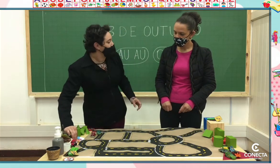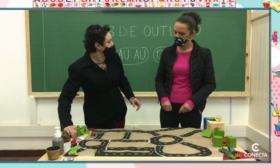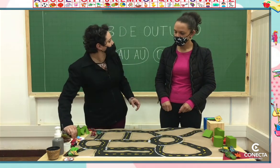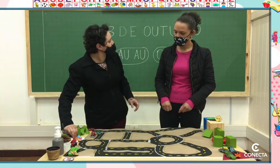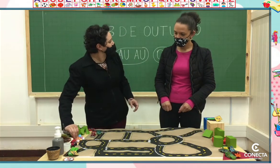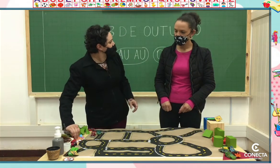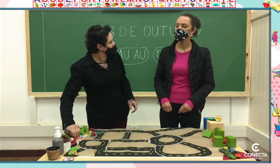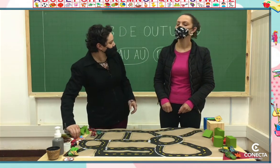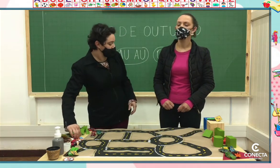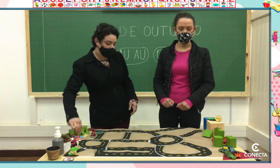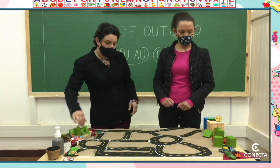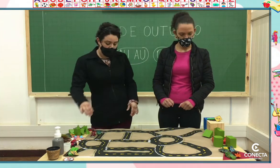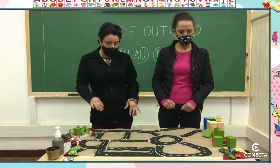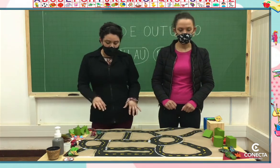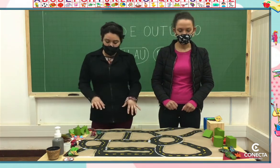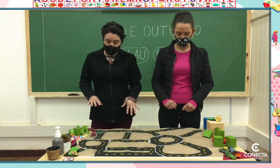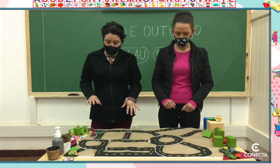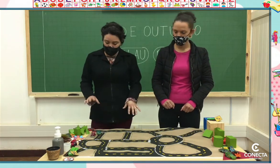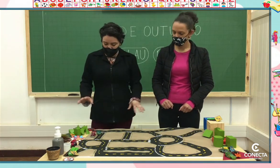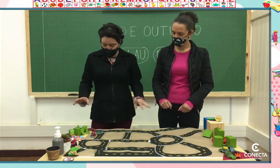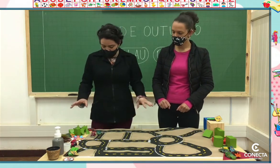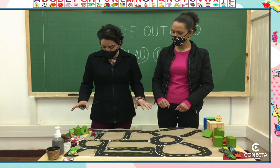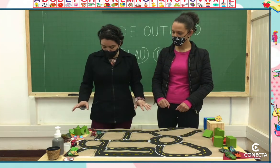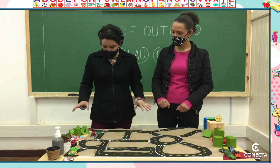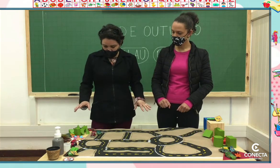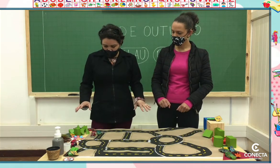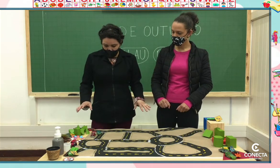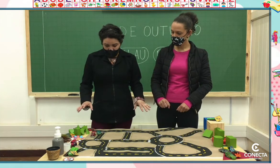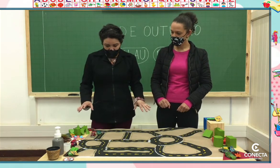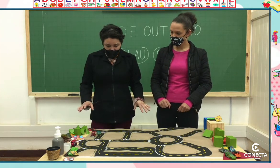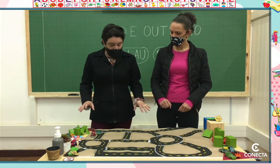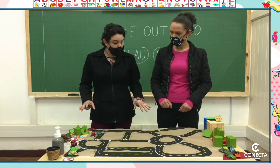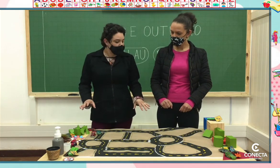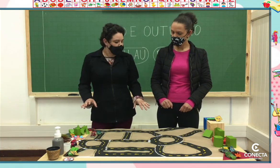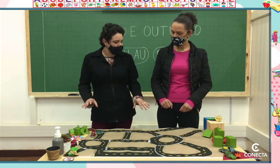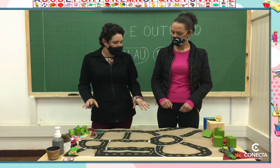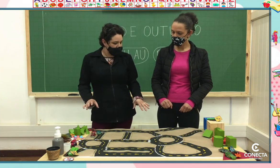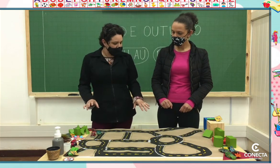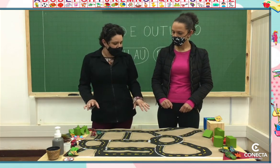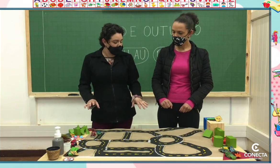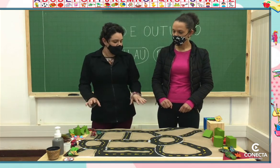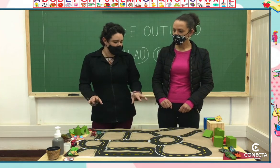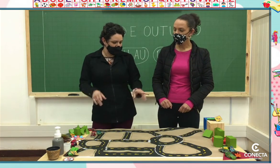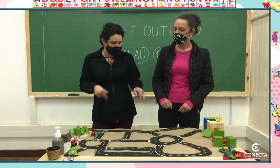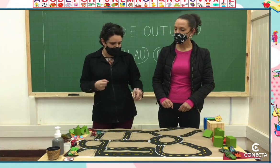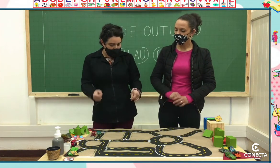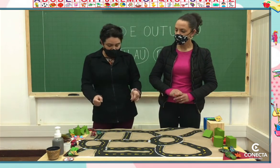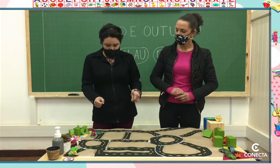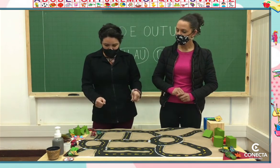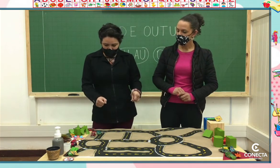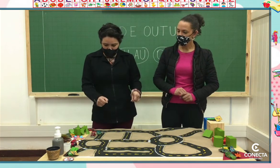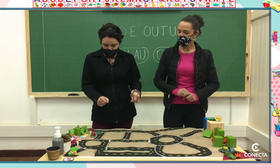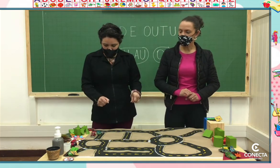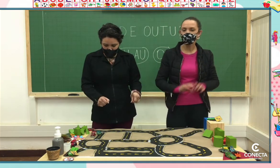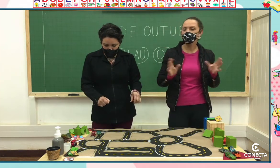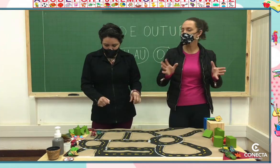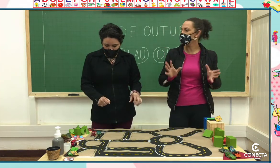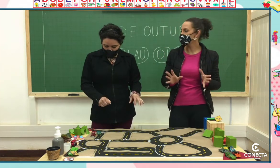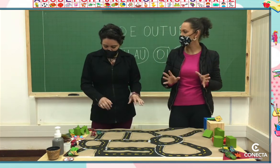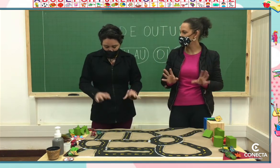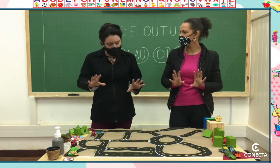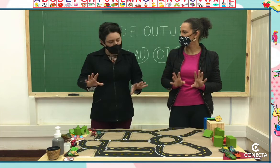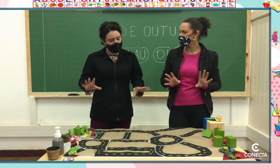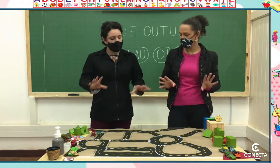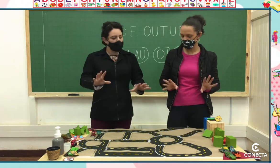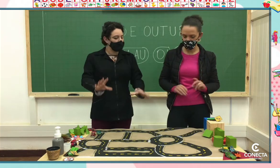Temos flores também, deixa a gente colocar num jardim. Vamos montar ela? Vamos fazer umas casas. Isso.